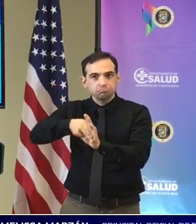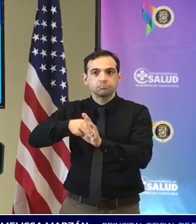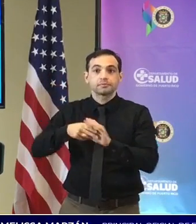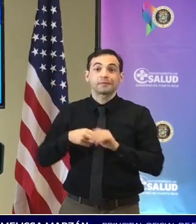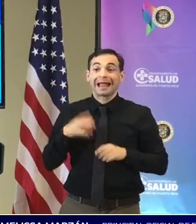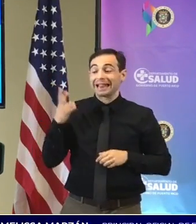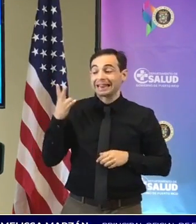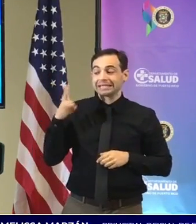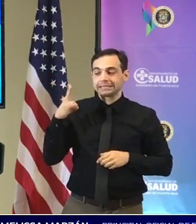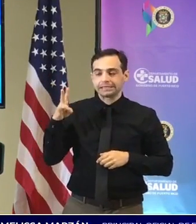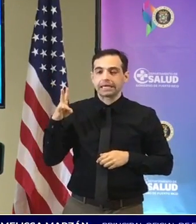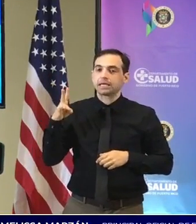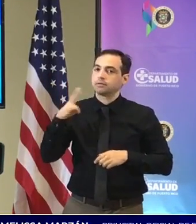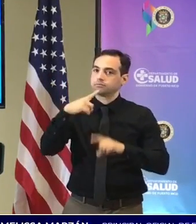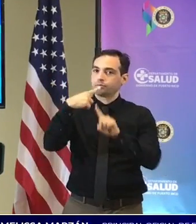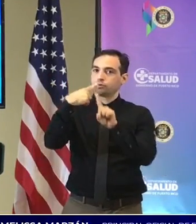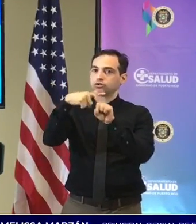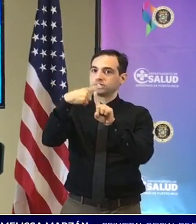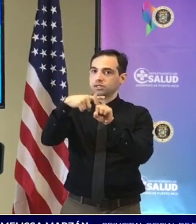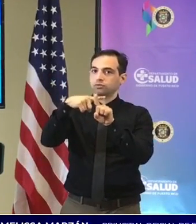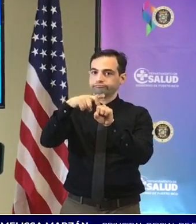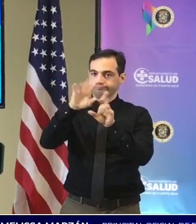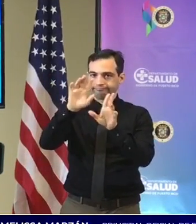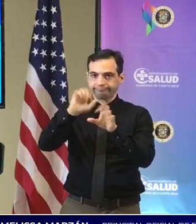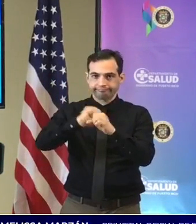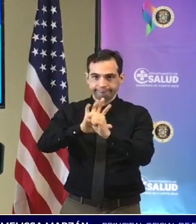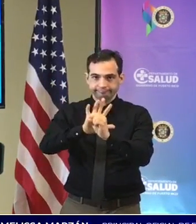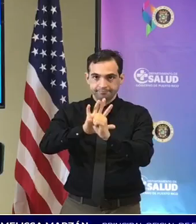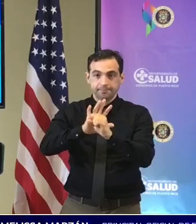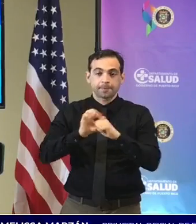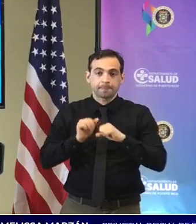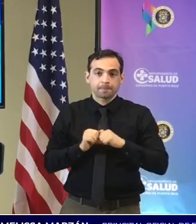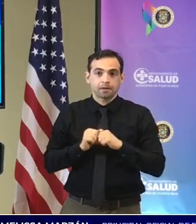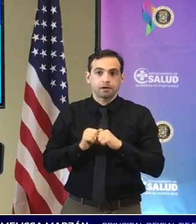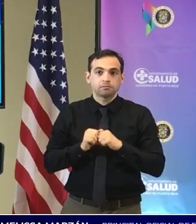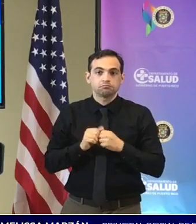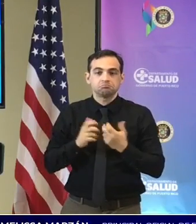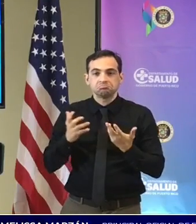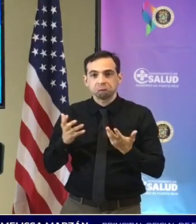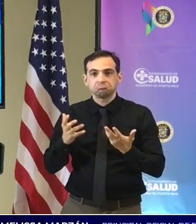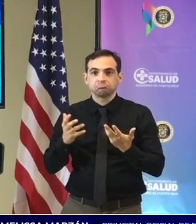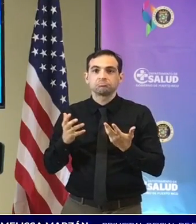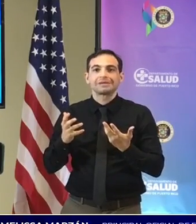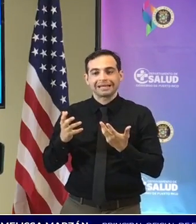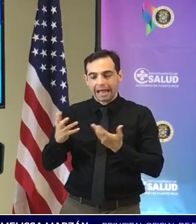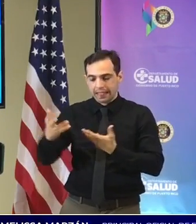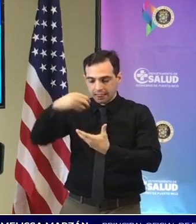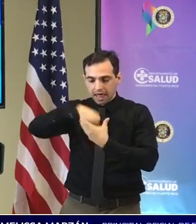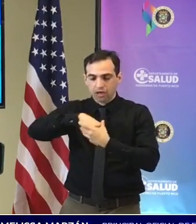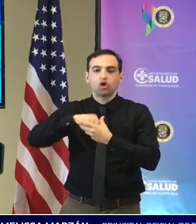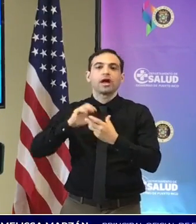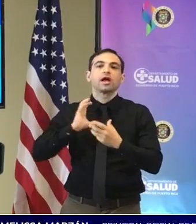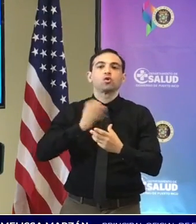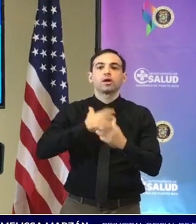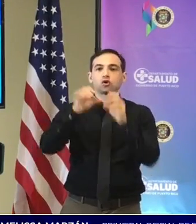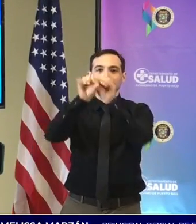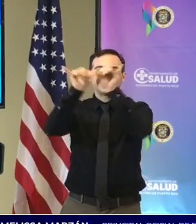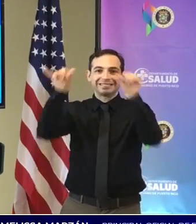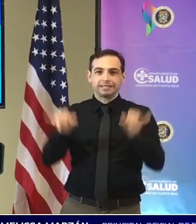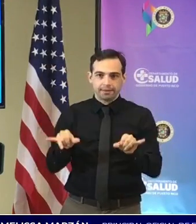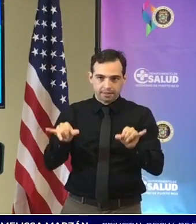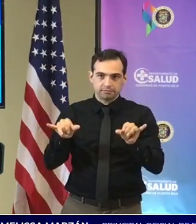17 muestras han sido positivas y esas muestras pues participan de los sistemas de vigilancia igualmente genómicas